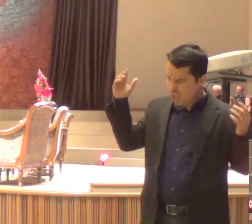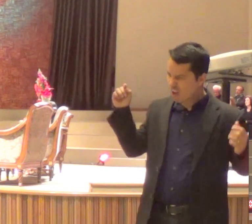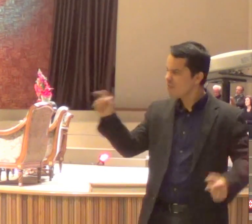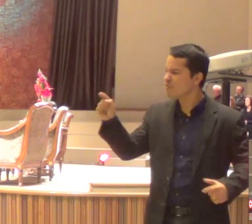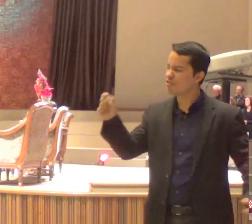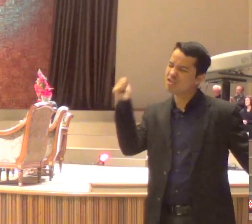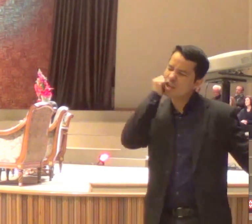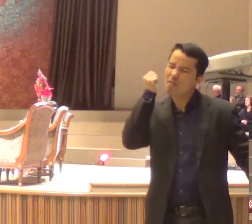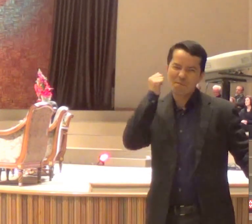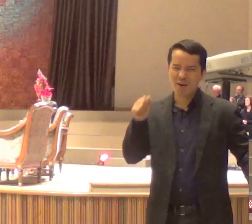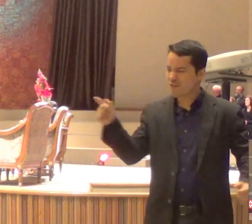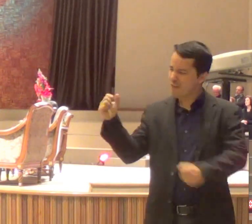Não é verdade?